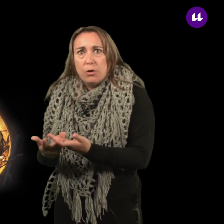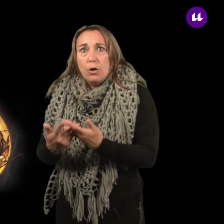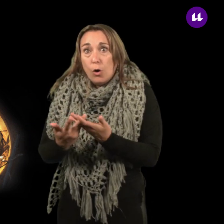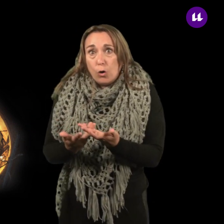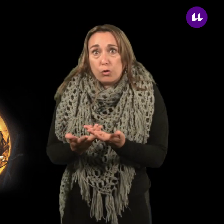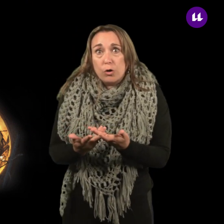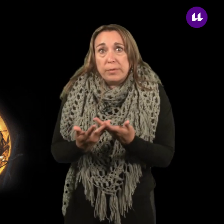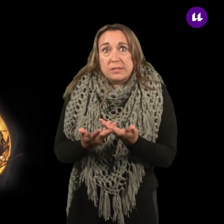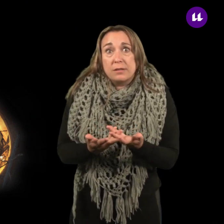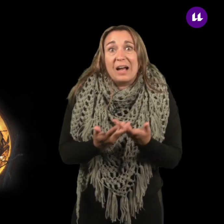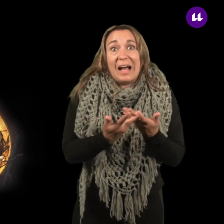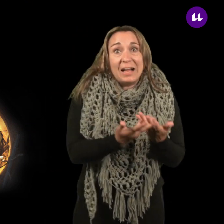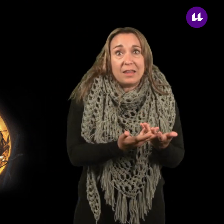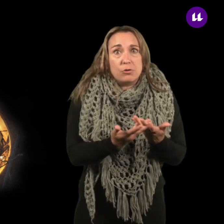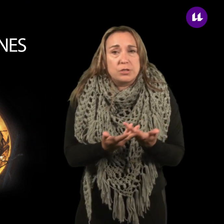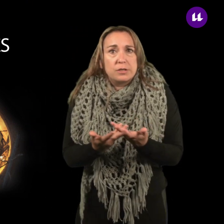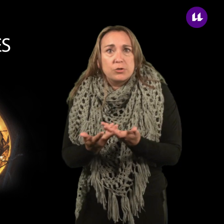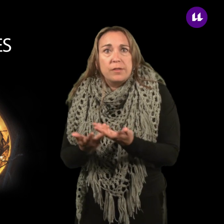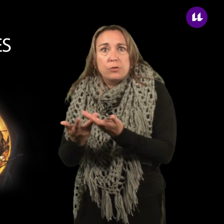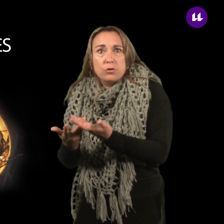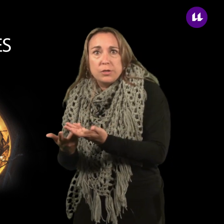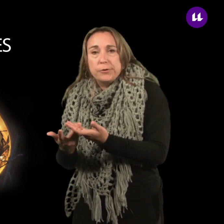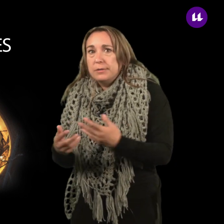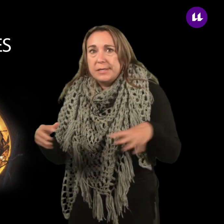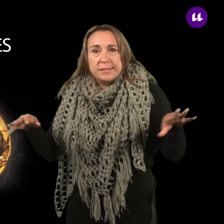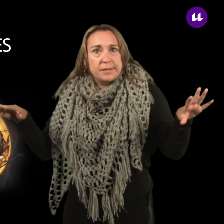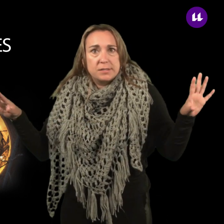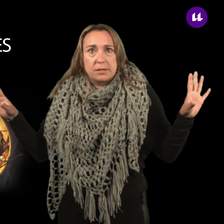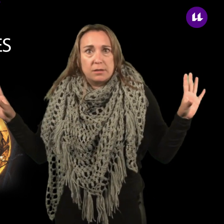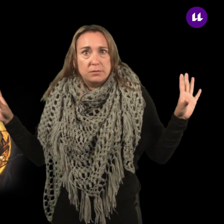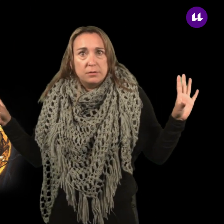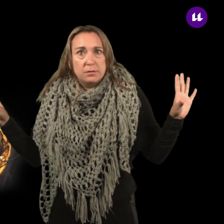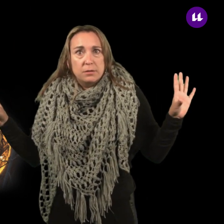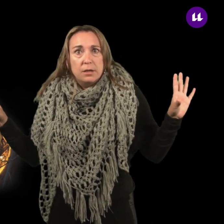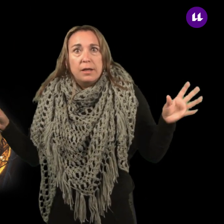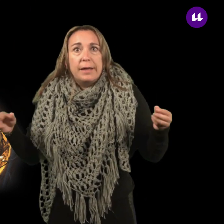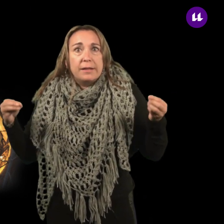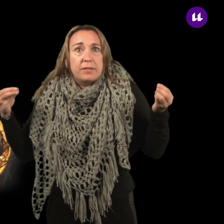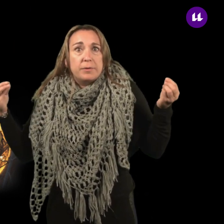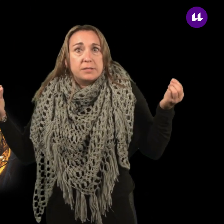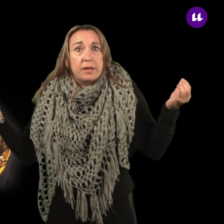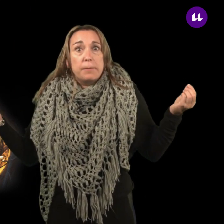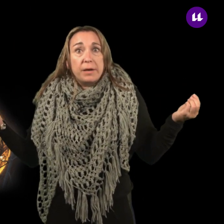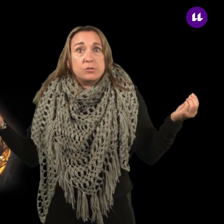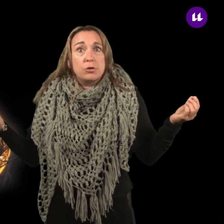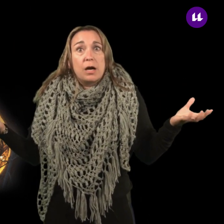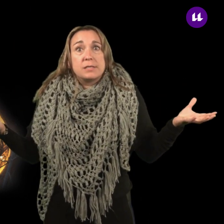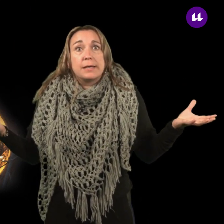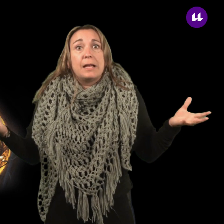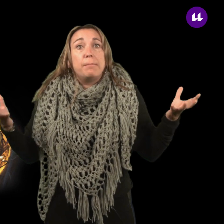otros presentan altas concentraciones de tóxicos, etc. Esta diversidad de espacios hace que las